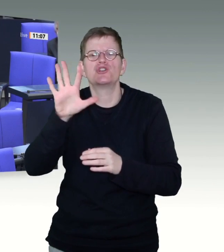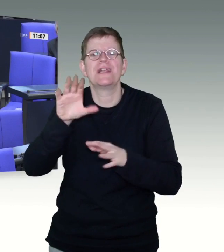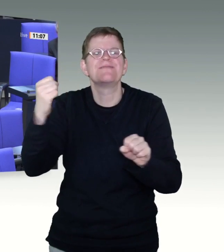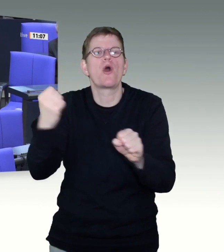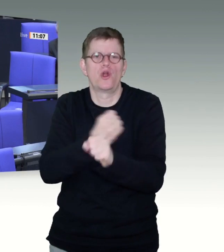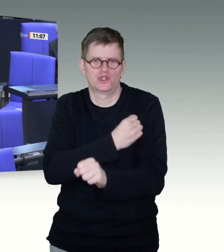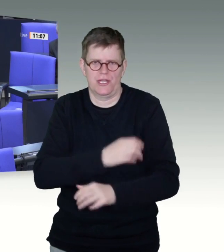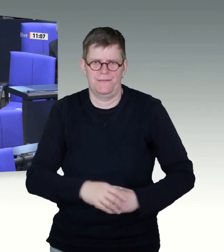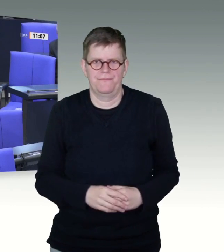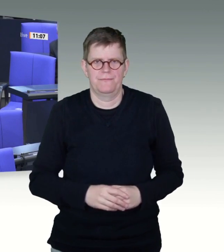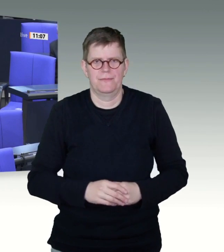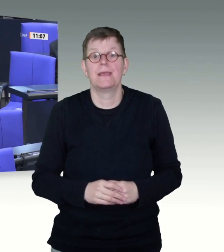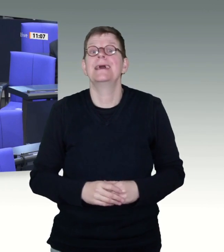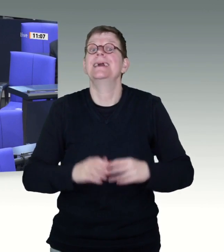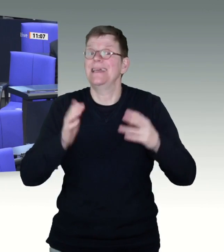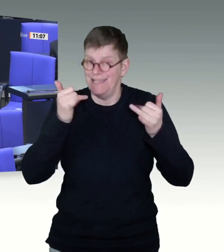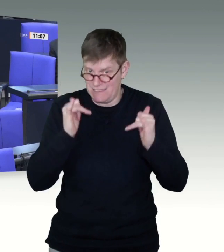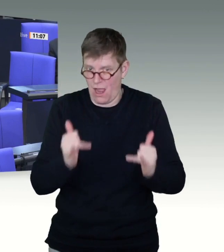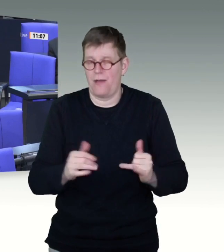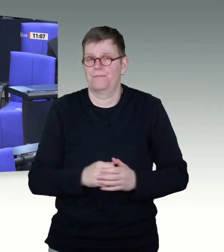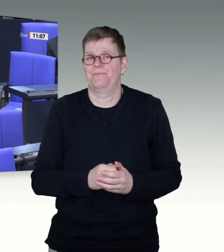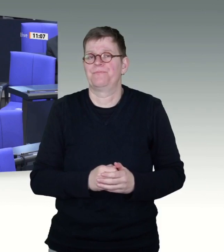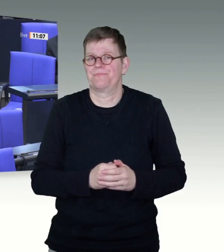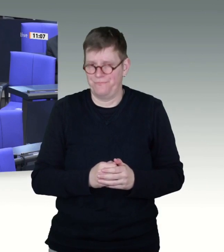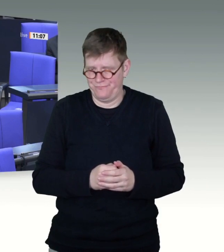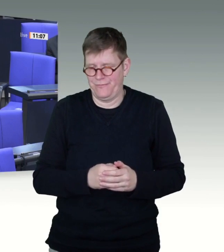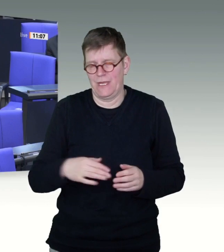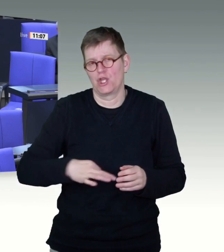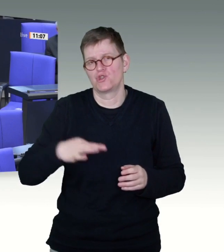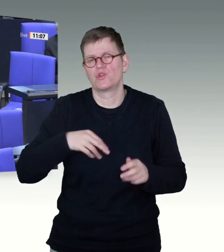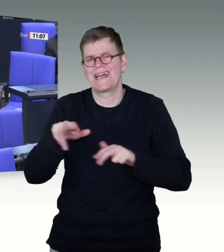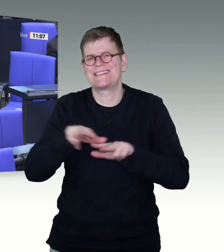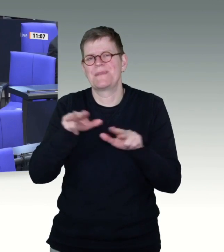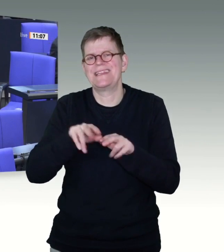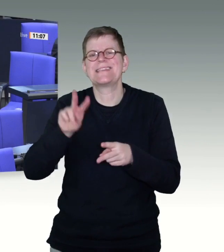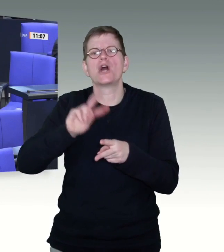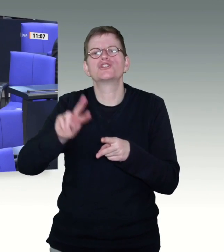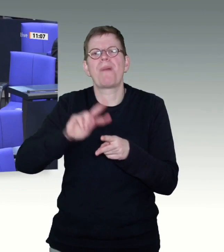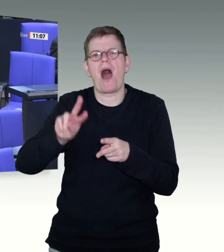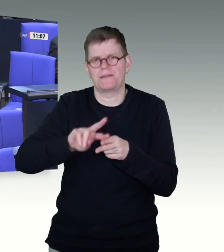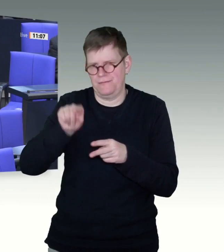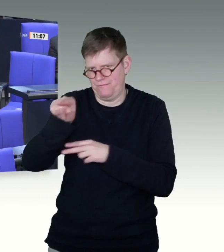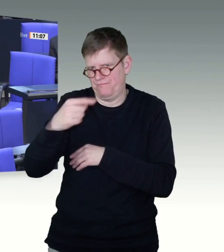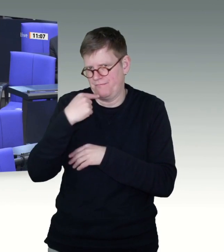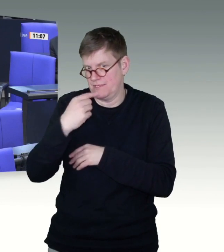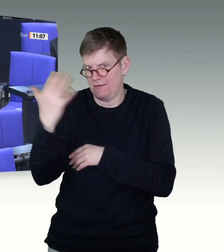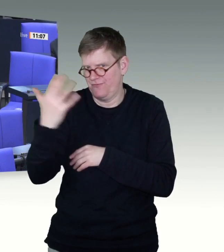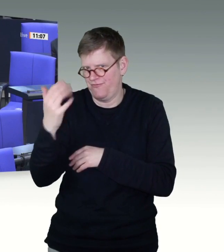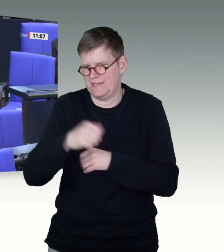Bundesgesundheitsminister Spahn die Länder darauf hingewiesen hat, Mitte Februar, und dann kann ich Ihnen